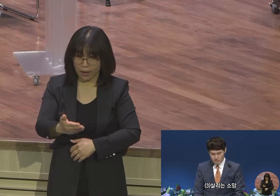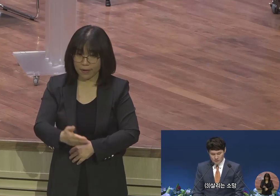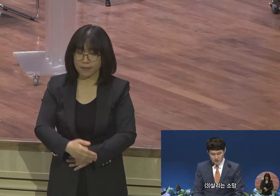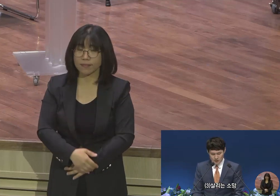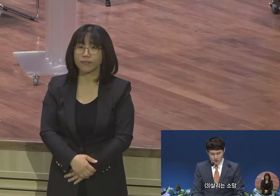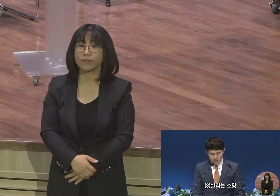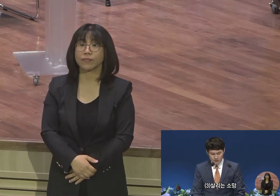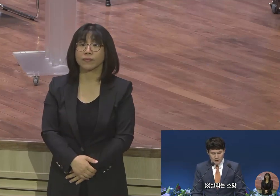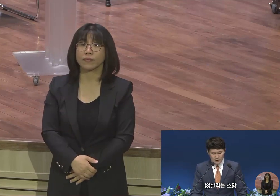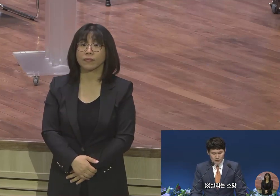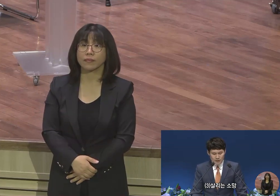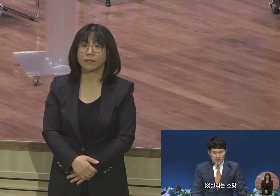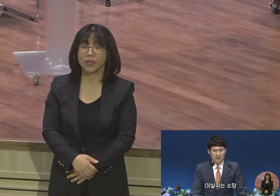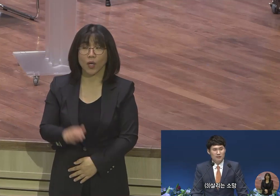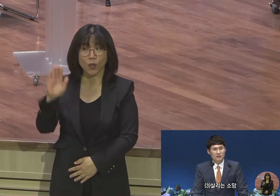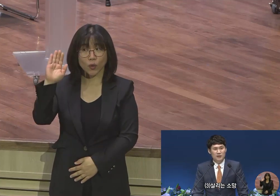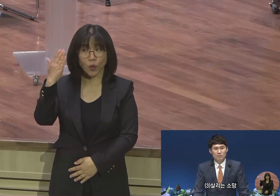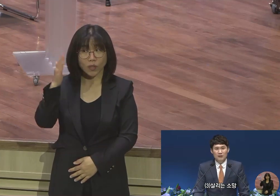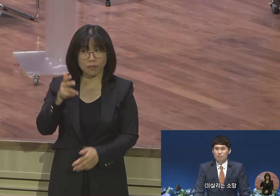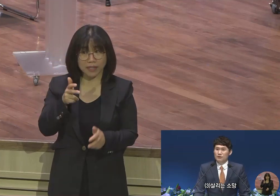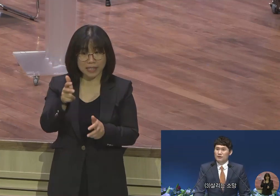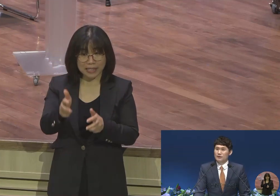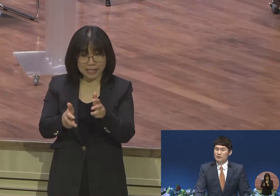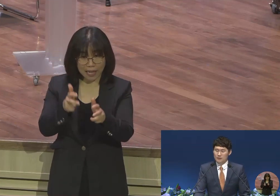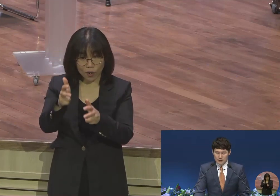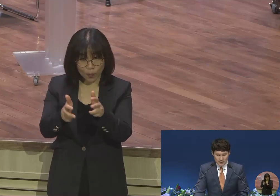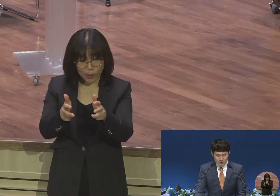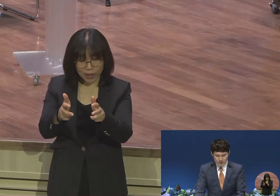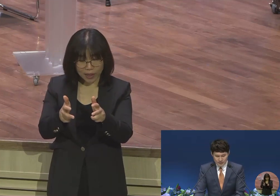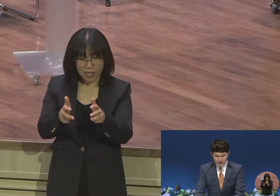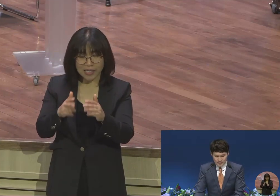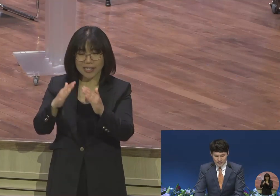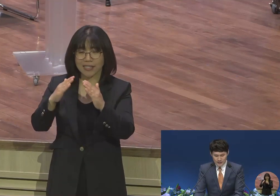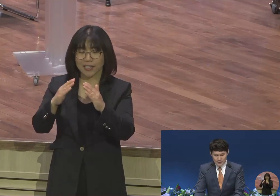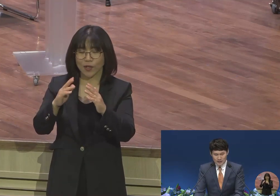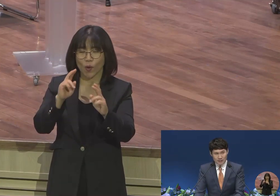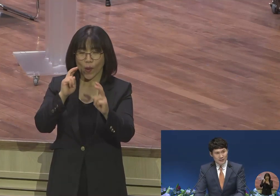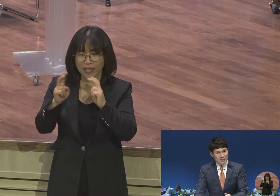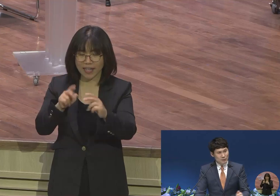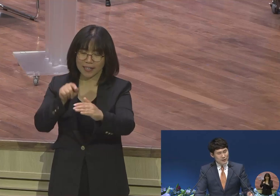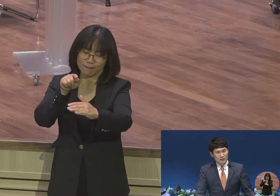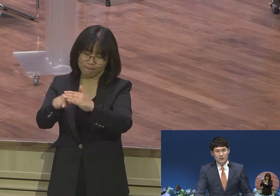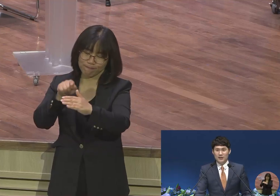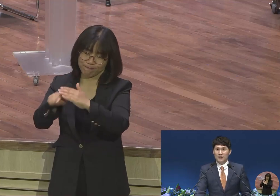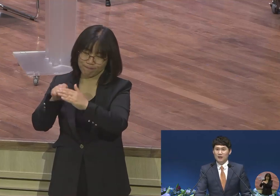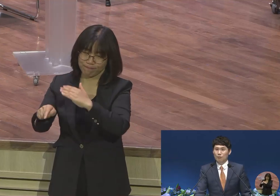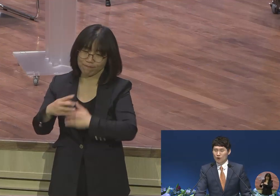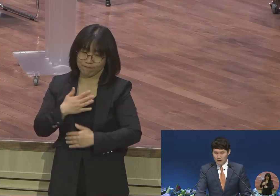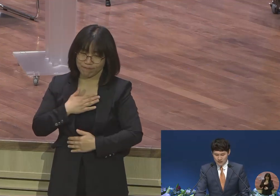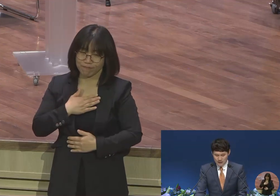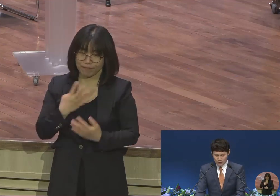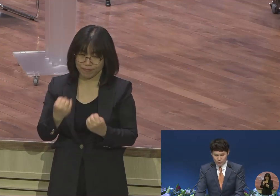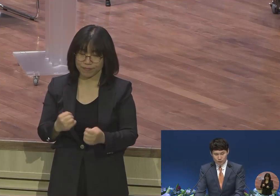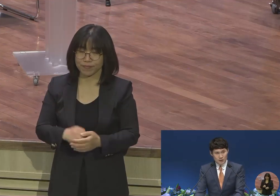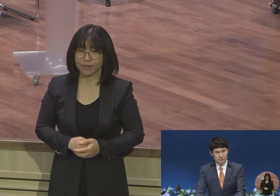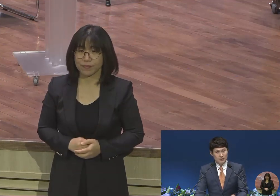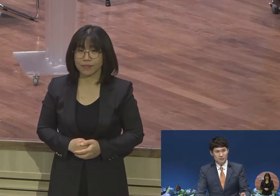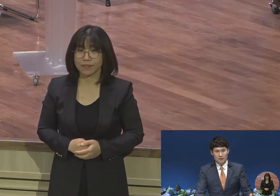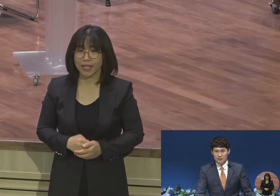최근에 산업현장 신방캠프를 진행하면서 많은 산업현장들을 가보게 됐는데 주로 우리 집사님들